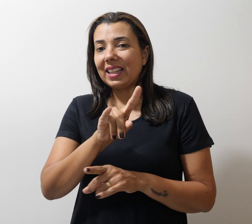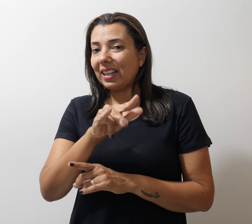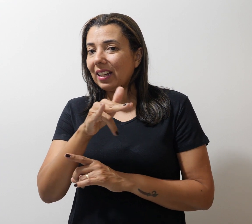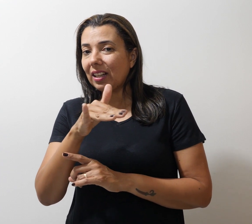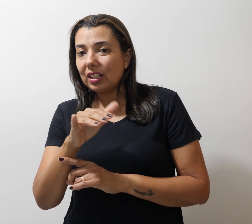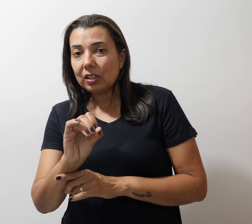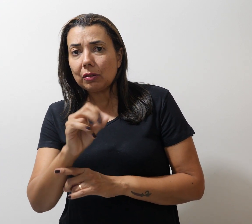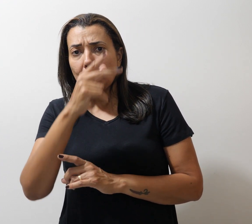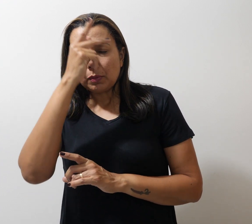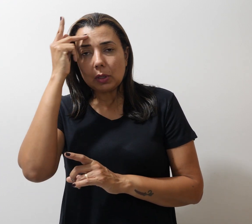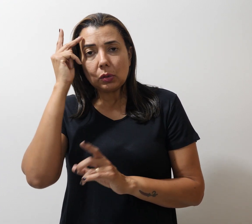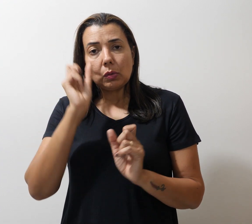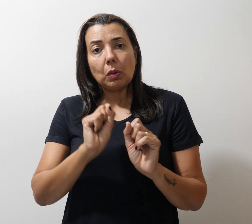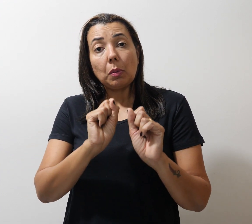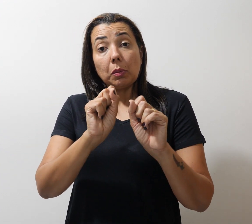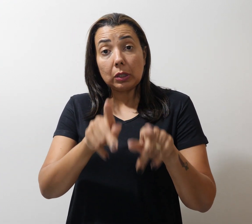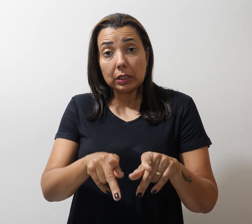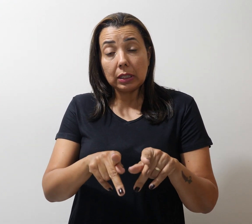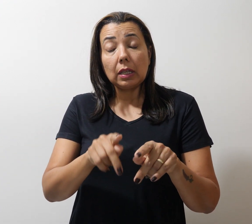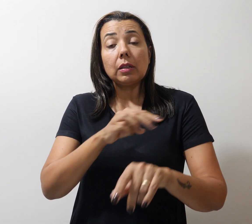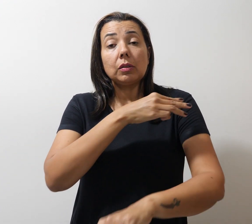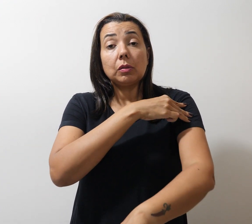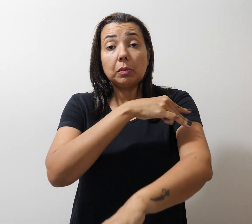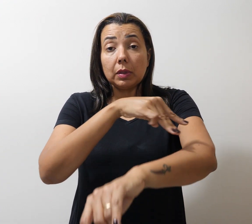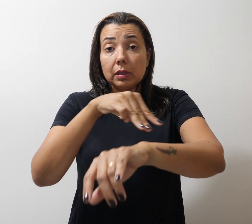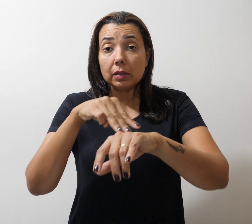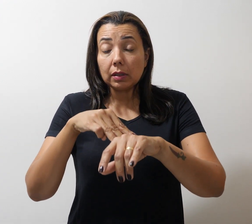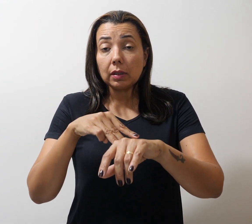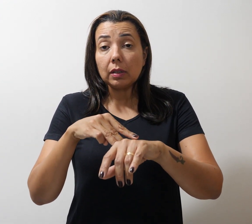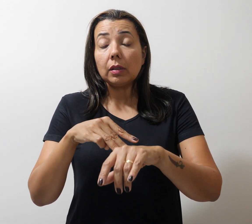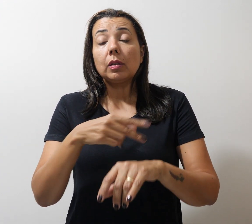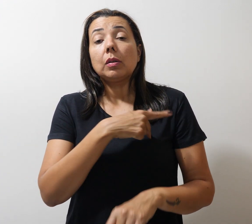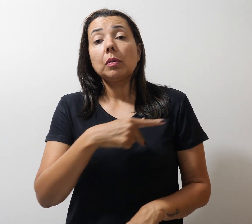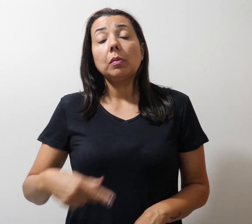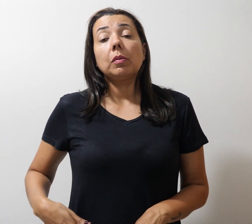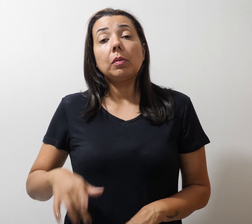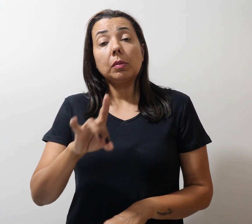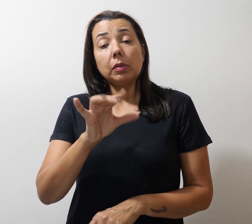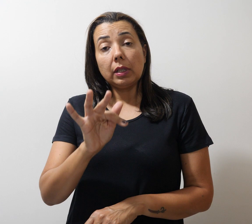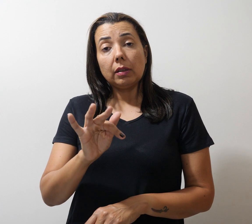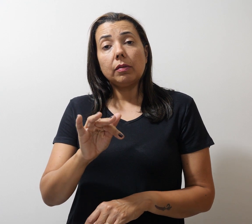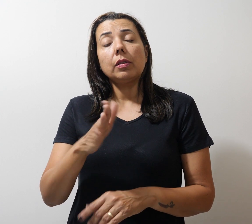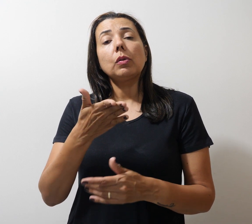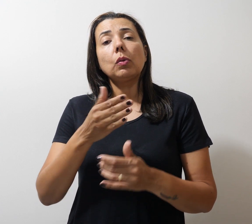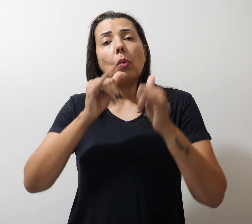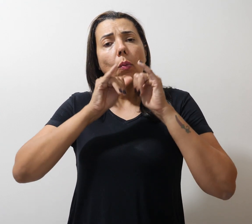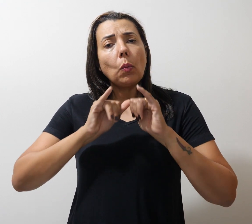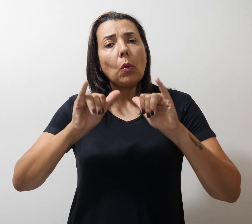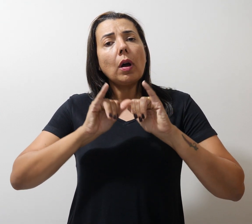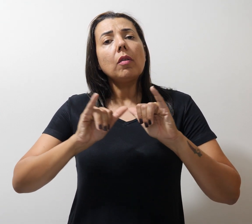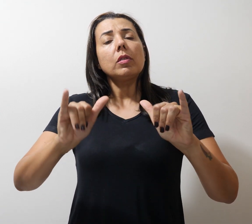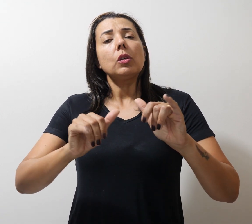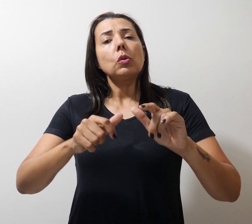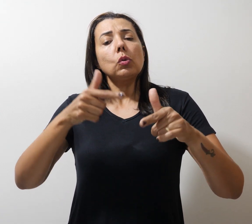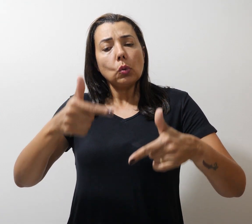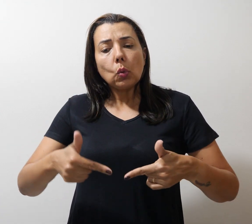aposentados do Magistério Público do Distrito Federal, com a manchete da luta ninguém se